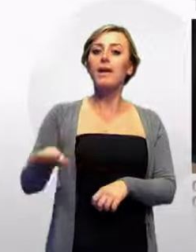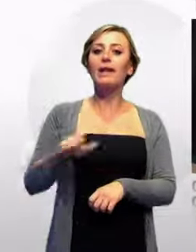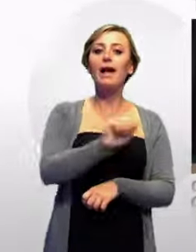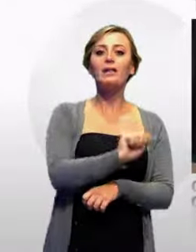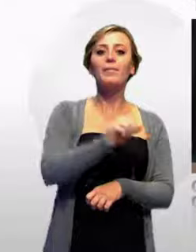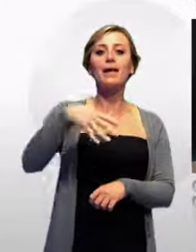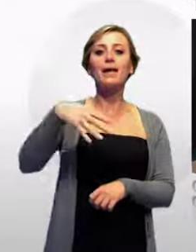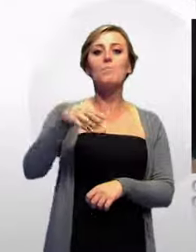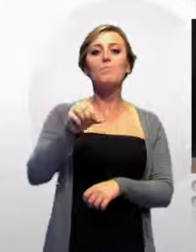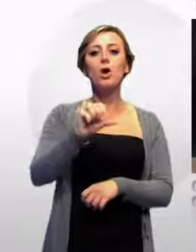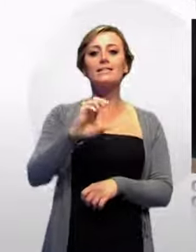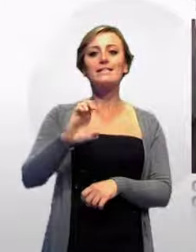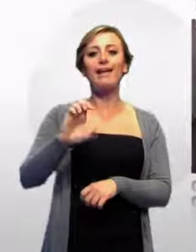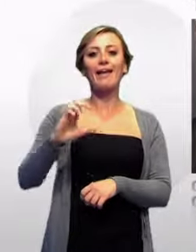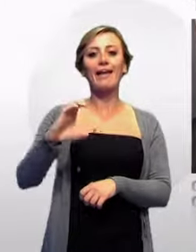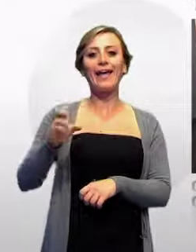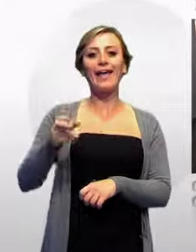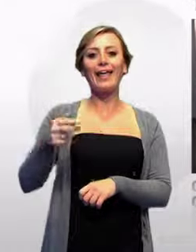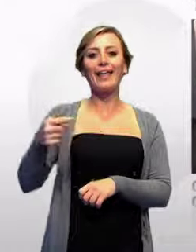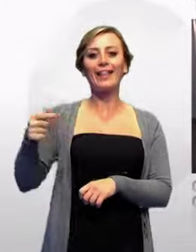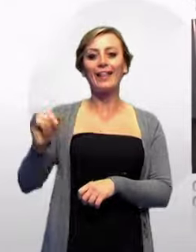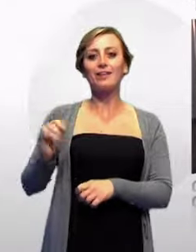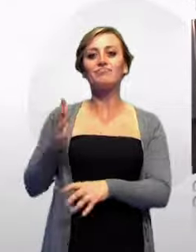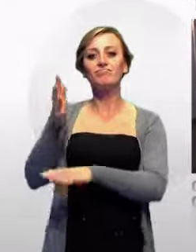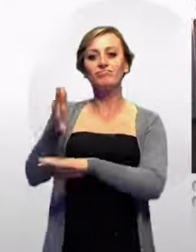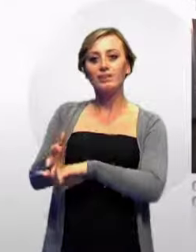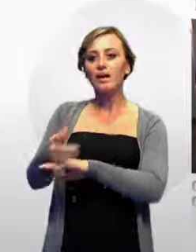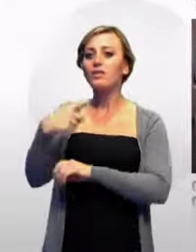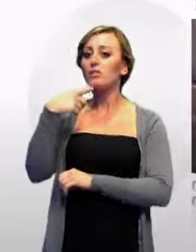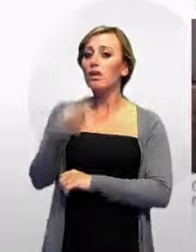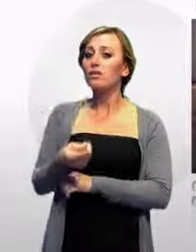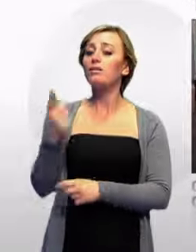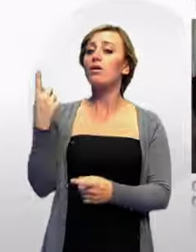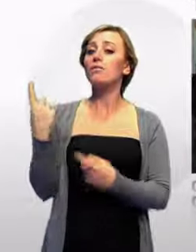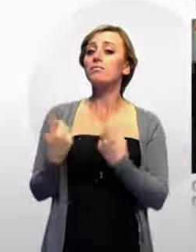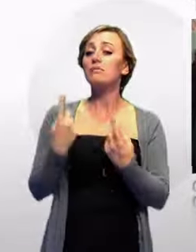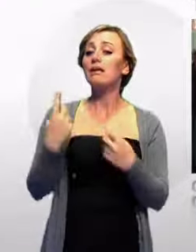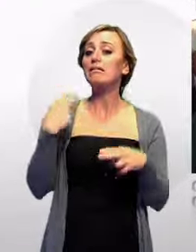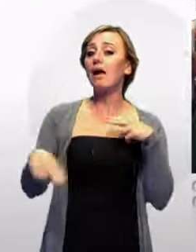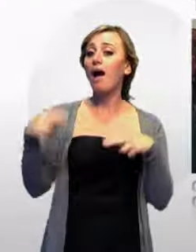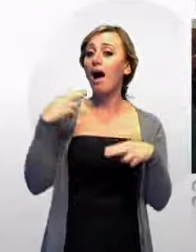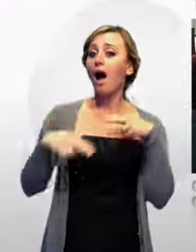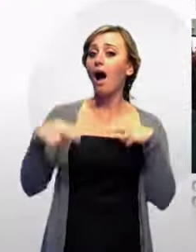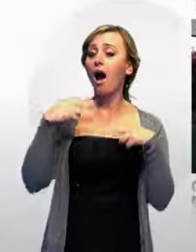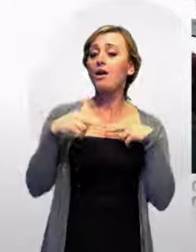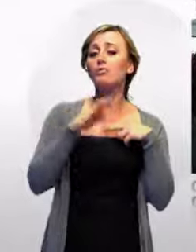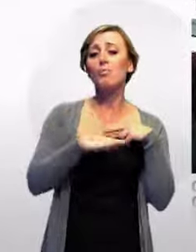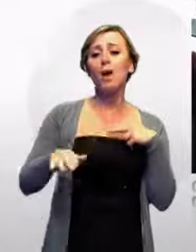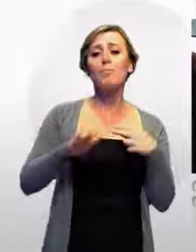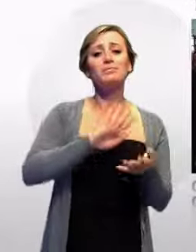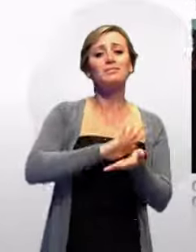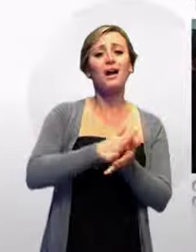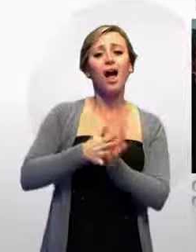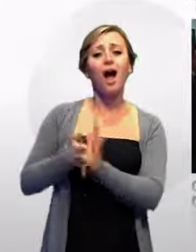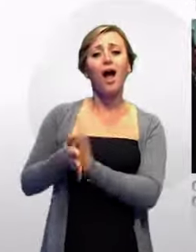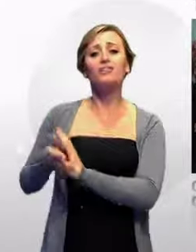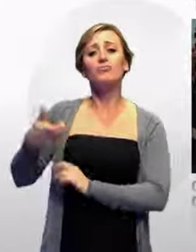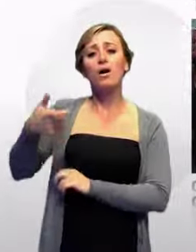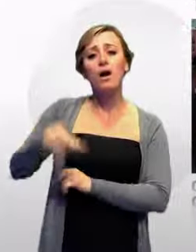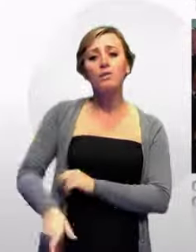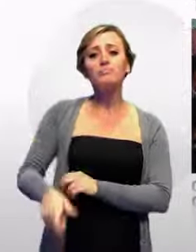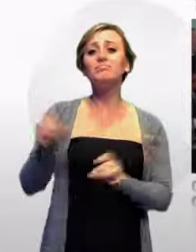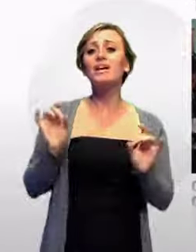fiducia come antidoto ad ogni male. Basta con le promesse, ora occorrono progetti concreti, ha proseguito l'Arcivescovo,